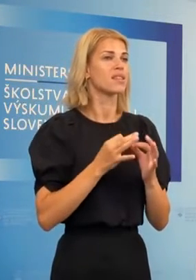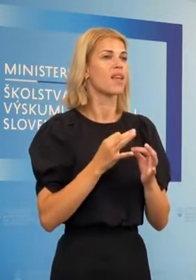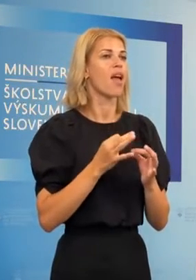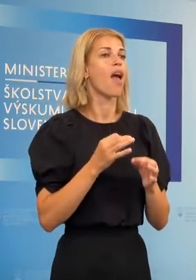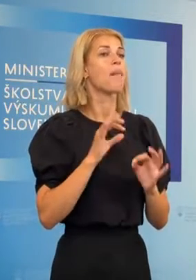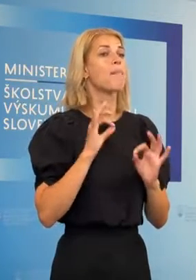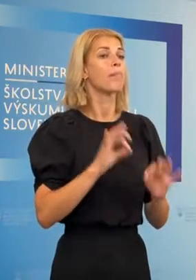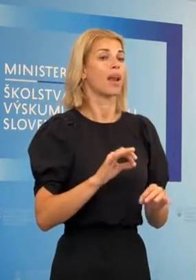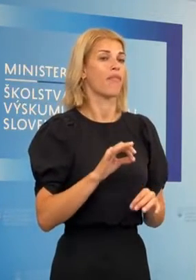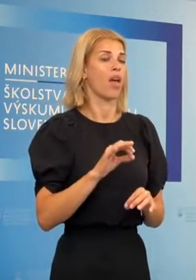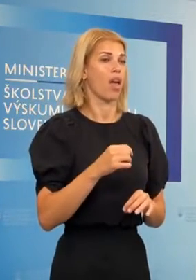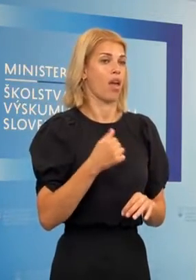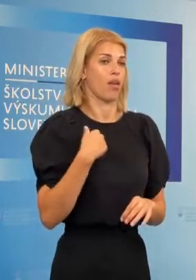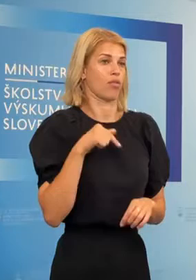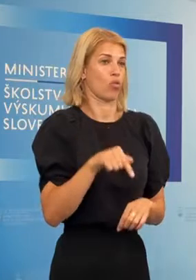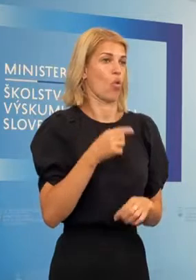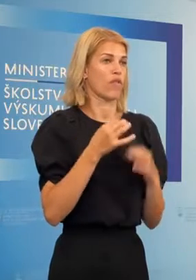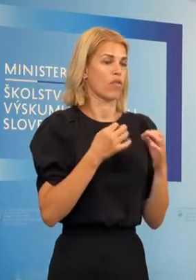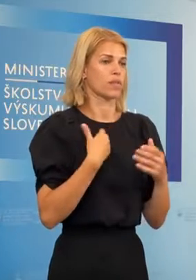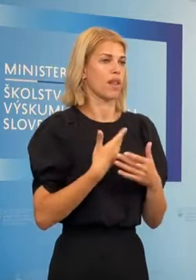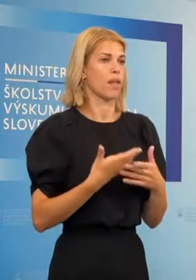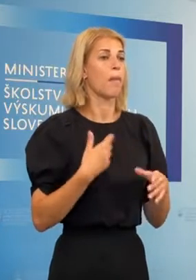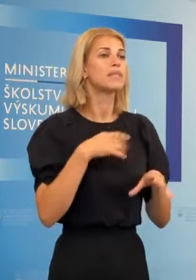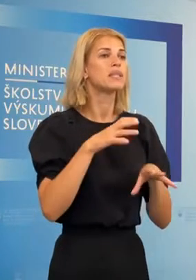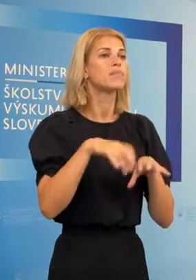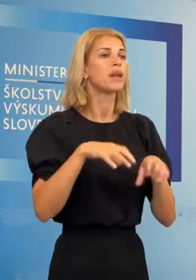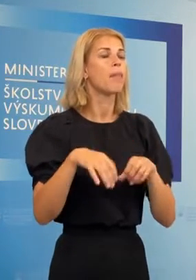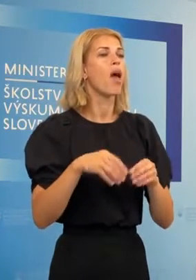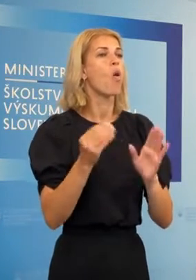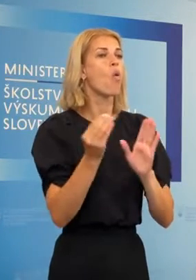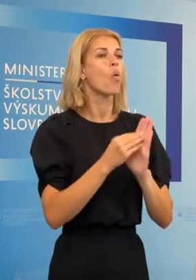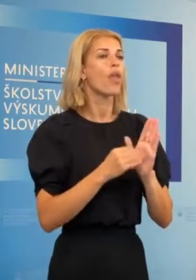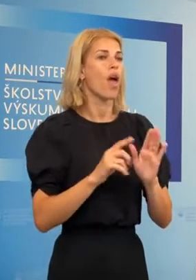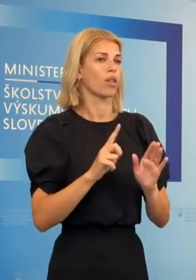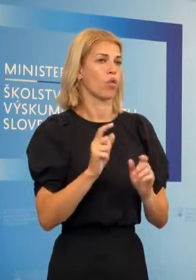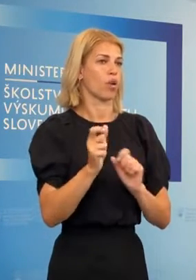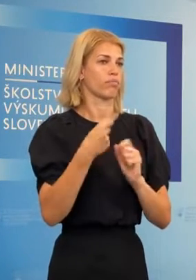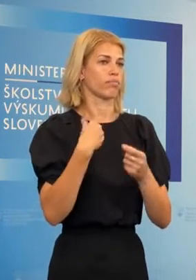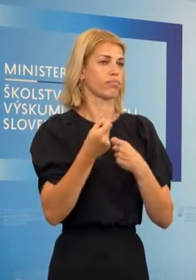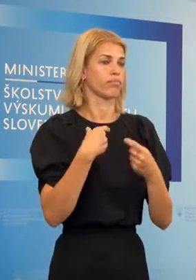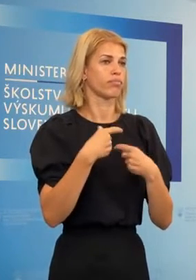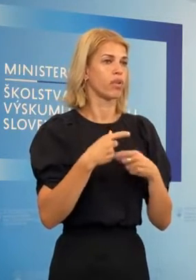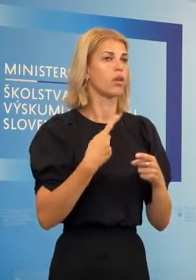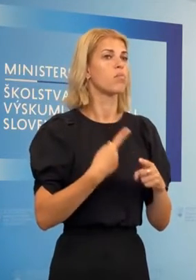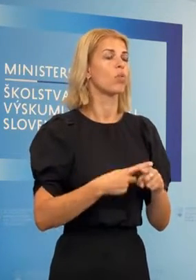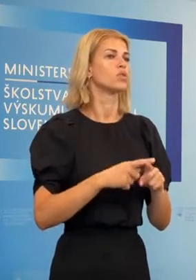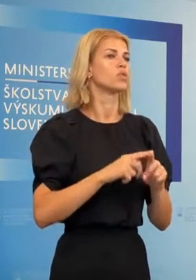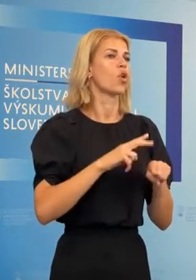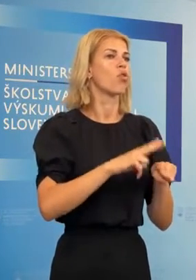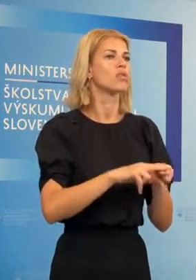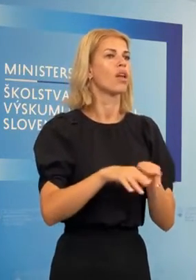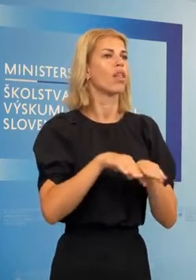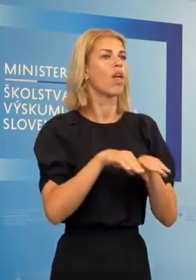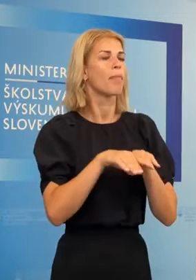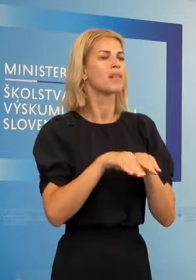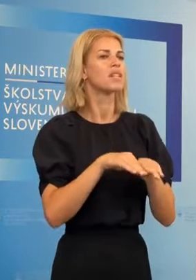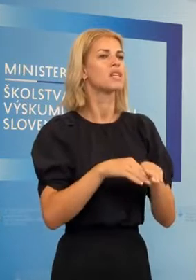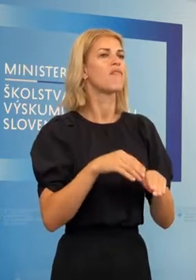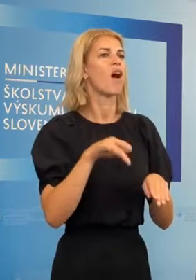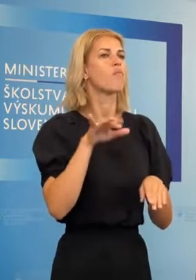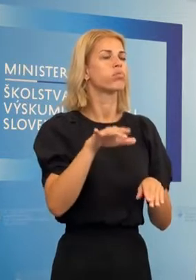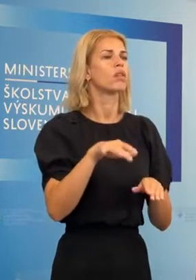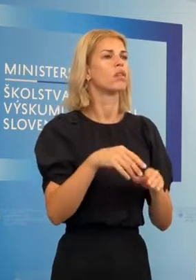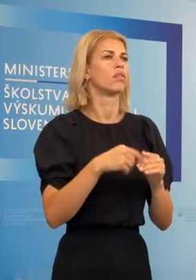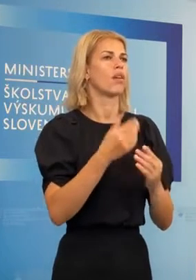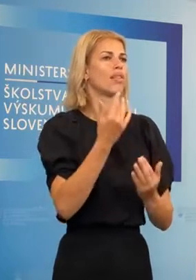informácie nemáme. My zbierame údaje o počte žiakov, ktorí chodia do našich škôl, komparujeme s inými rezortami alebo tátovými systémami, ktoré máme,